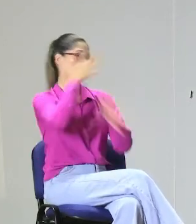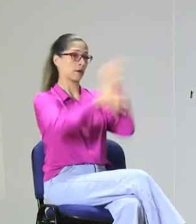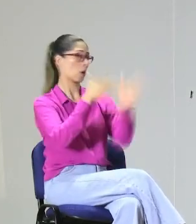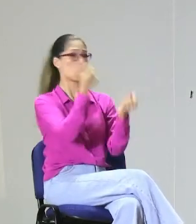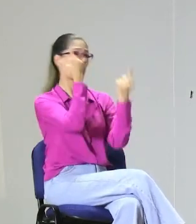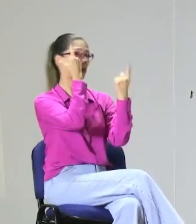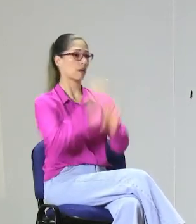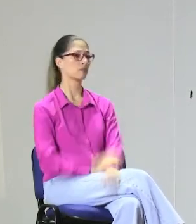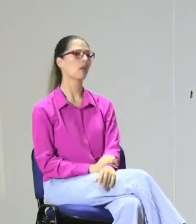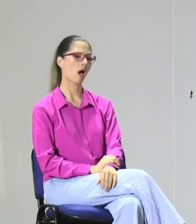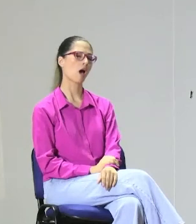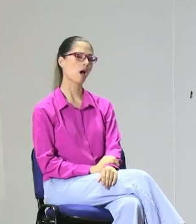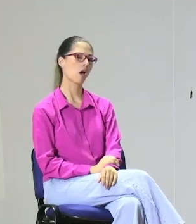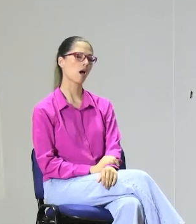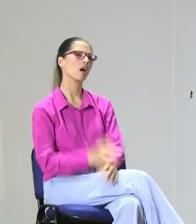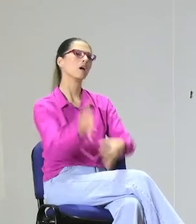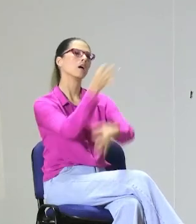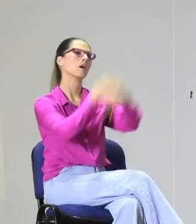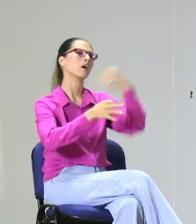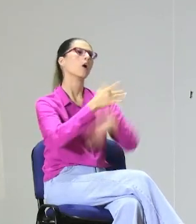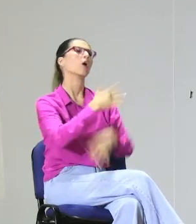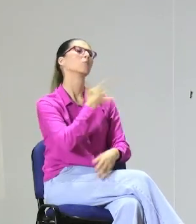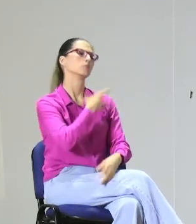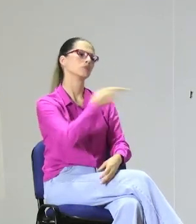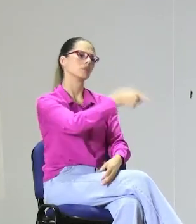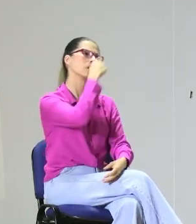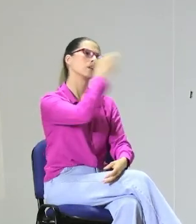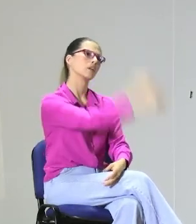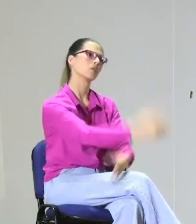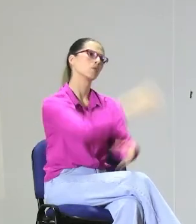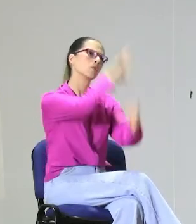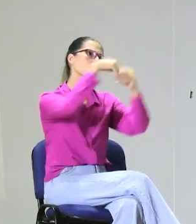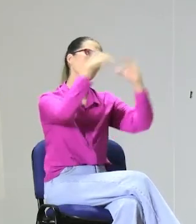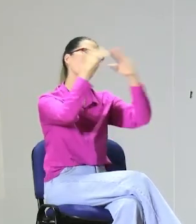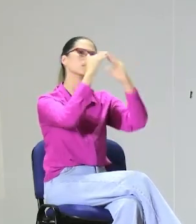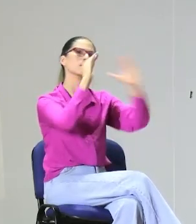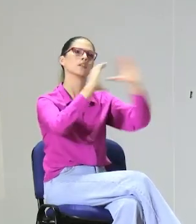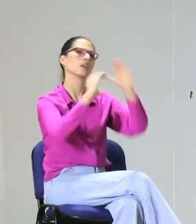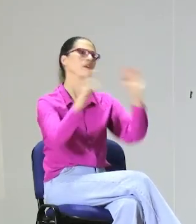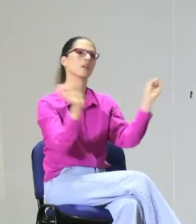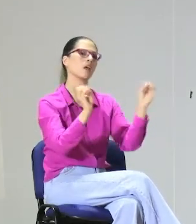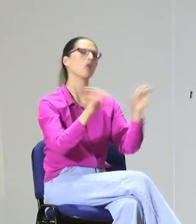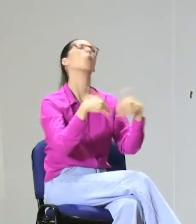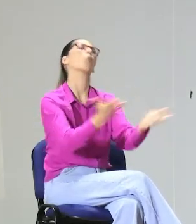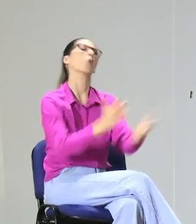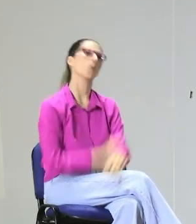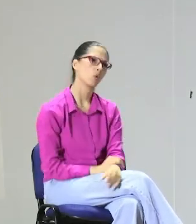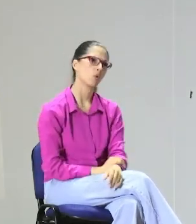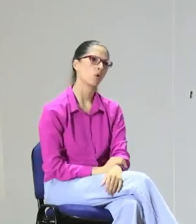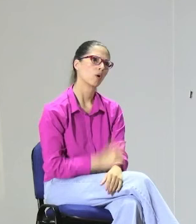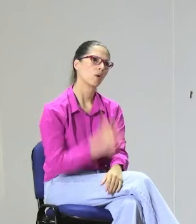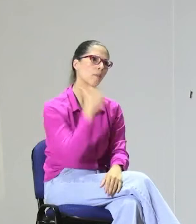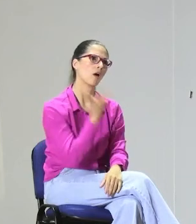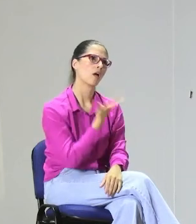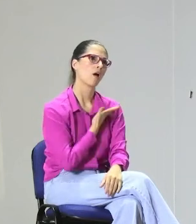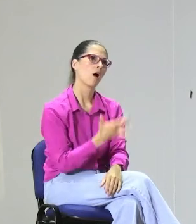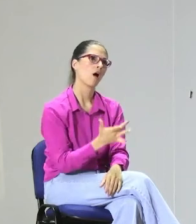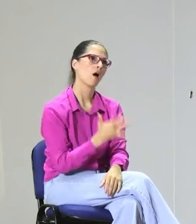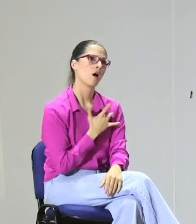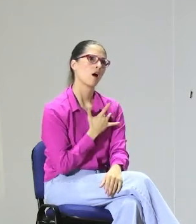el padre de familia dijo, ay, es que ustedes no nos respetan, yo no entiendo la lengua de señas. Yo le hice la pregunta, ¿cómo se imaginan